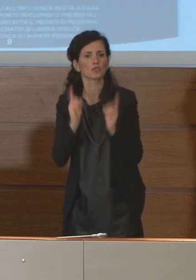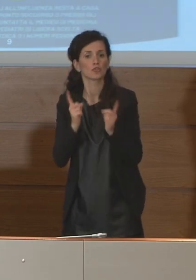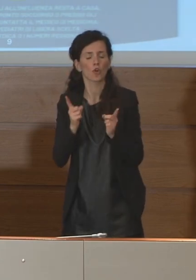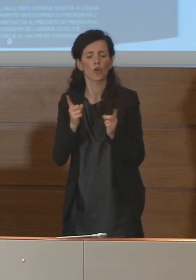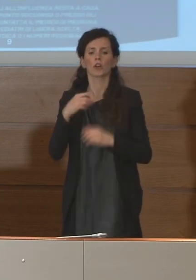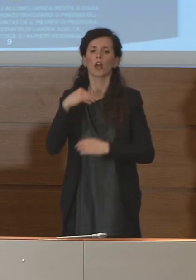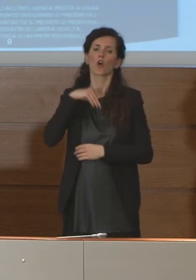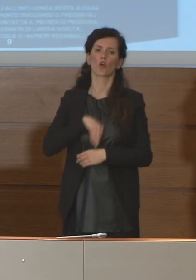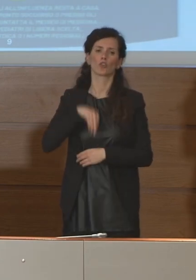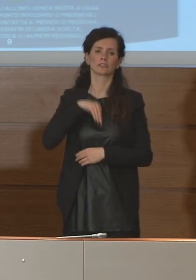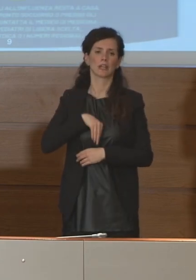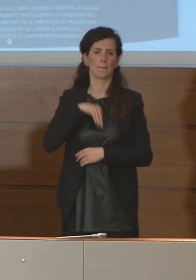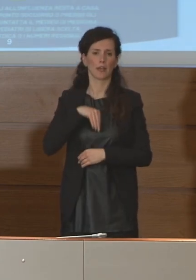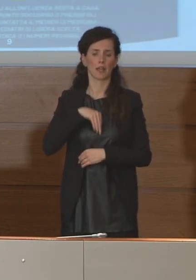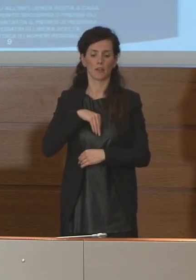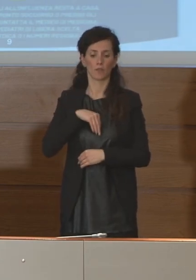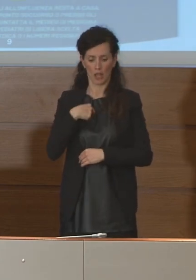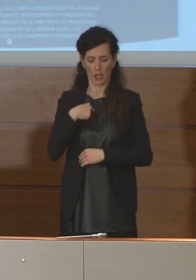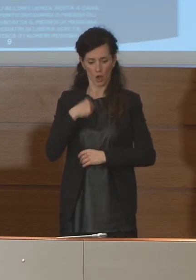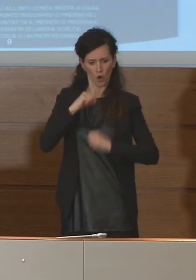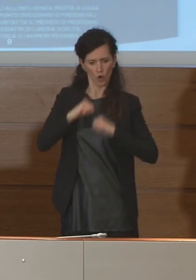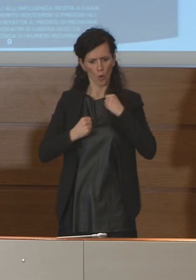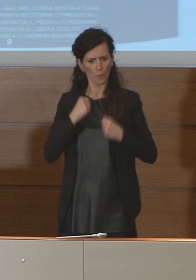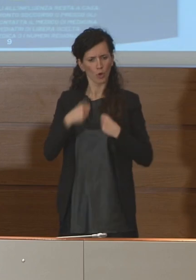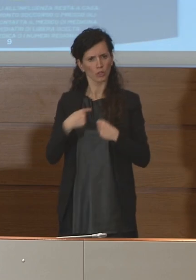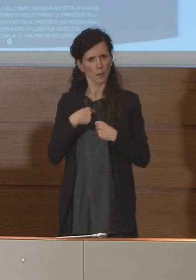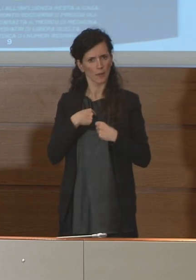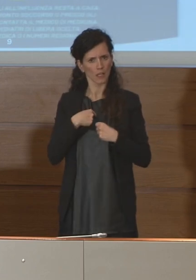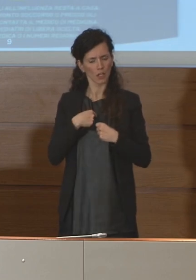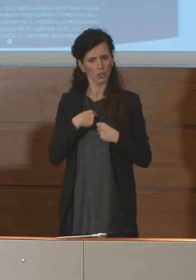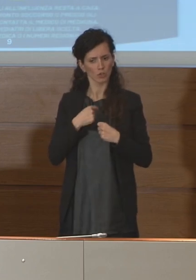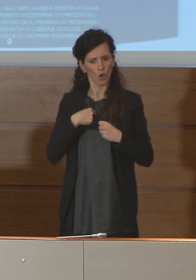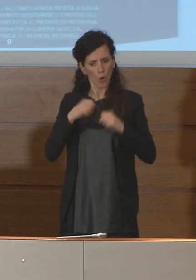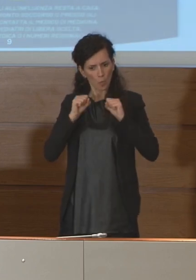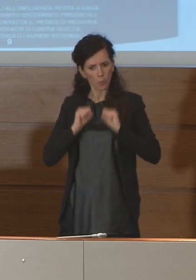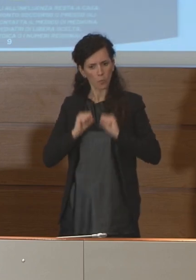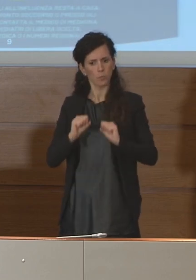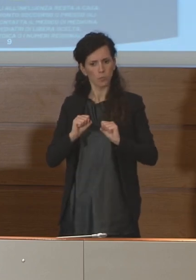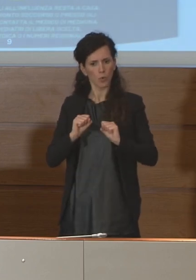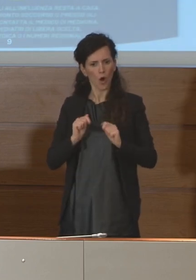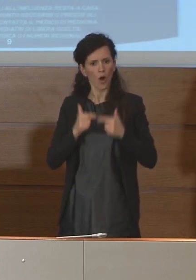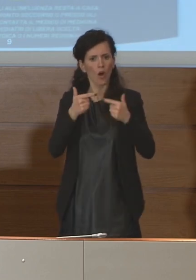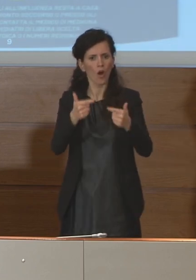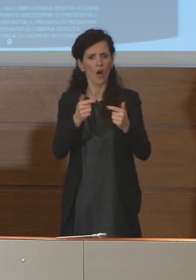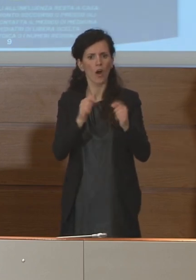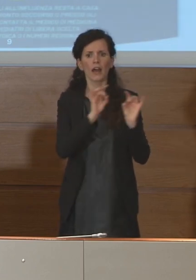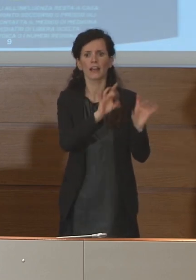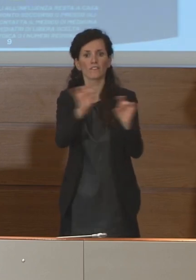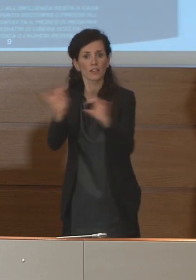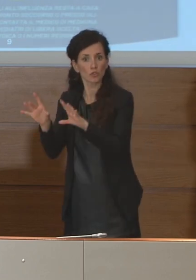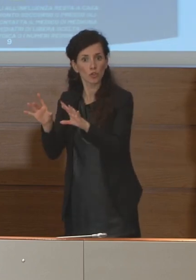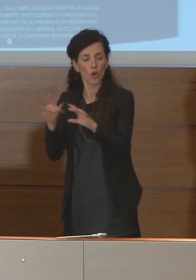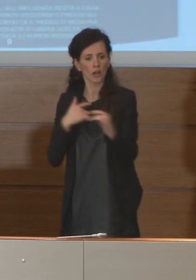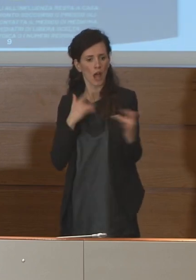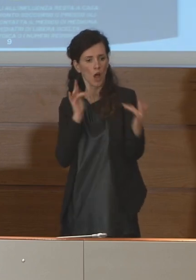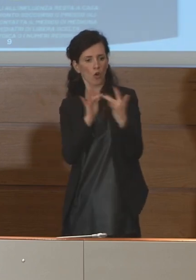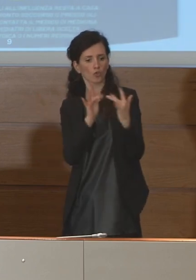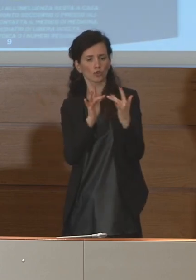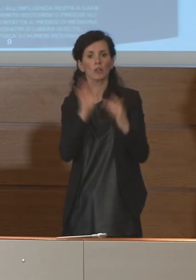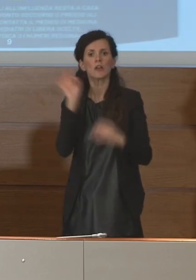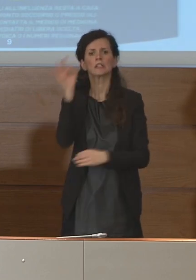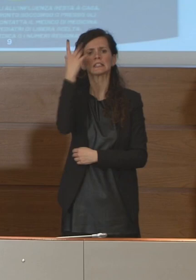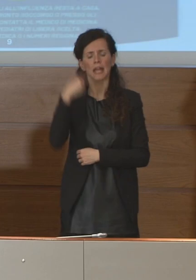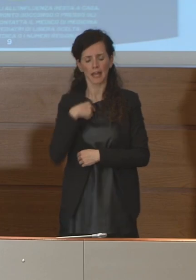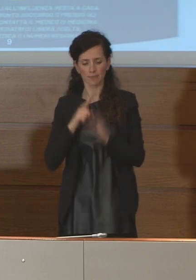consapevolezza che un nostro comportamento determina la possibilità nostra di contare l'infezione ma anche nel caso fossimo positivi